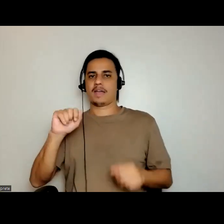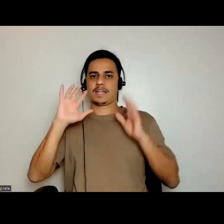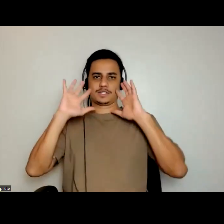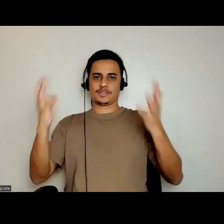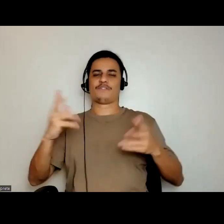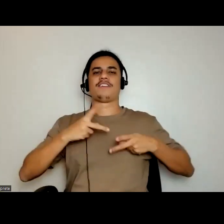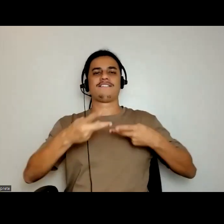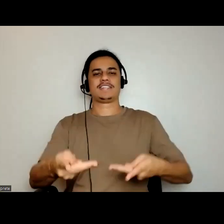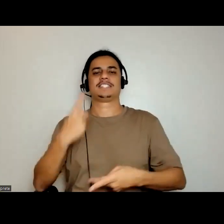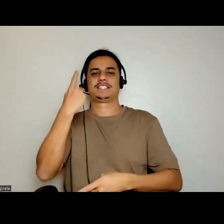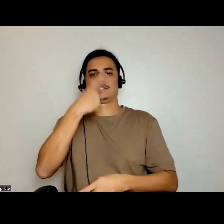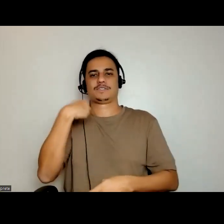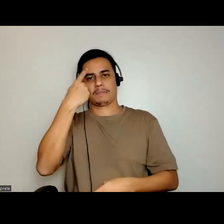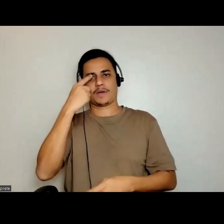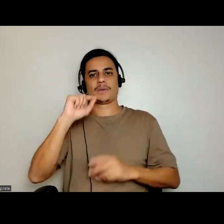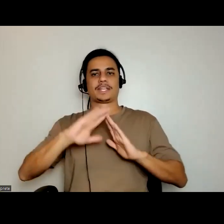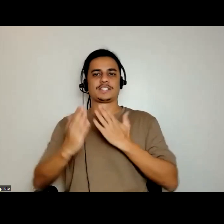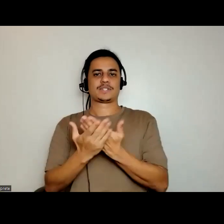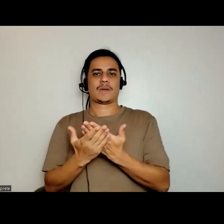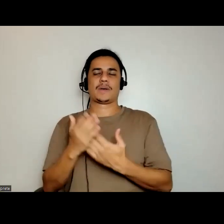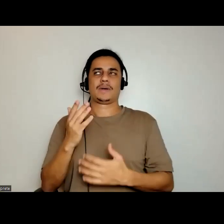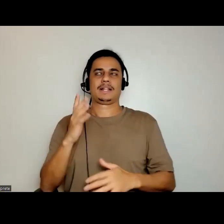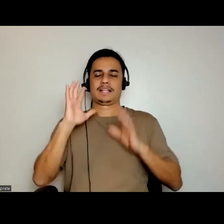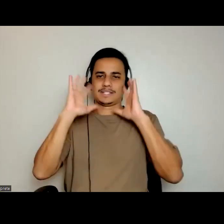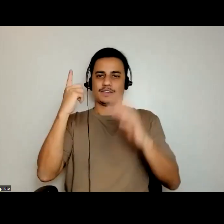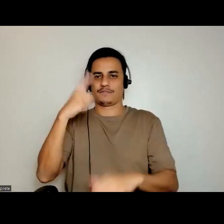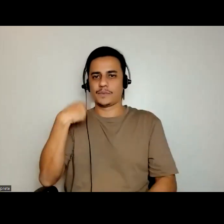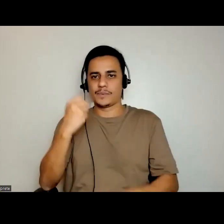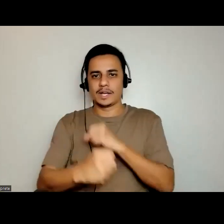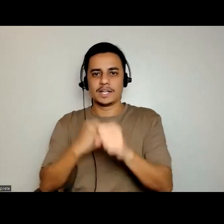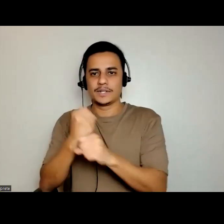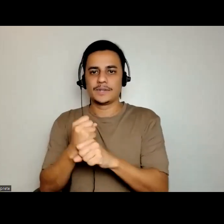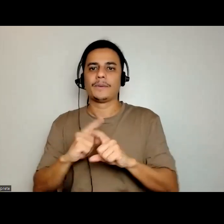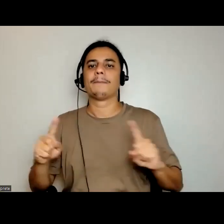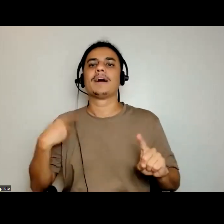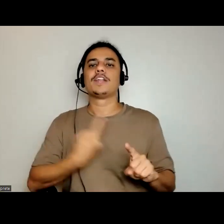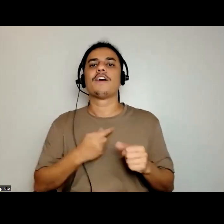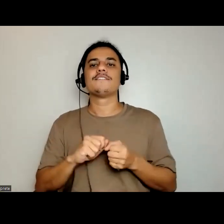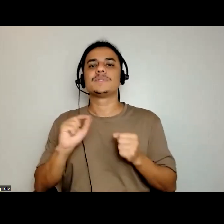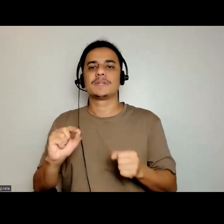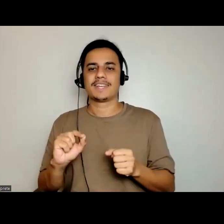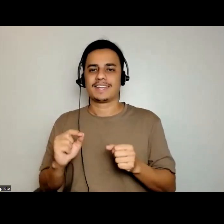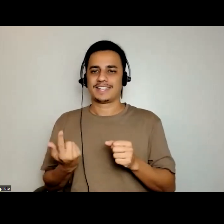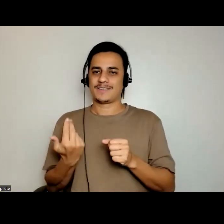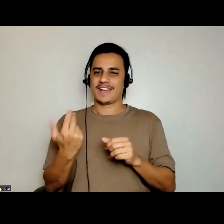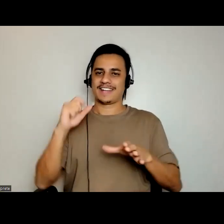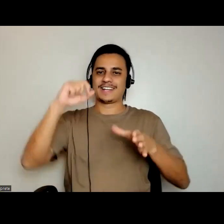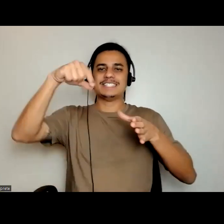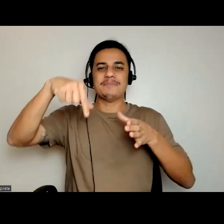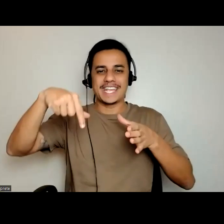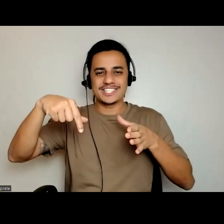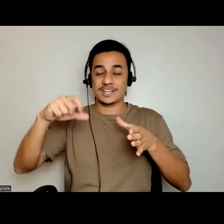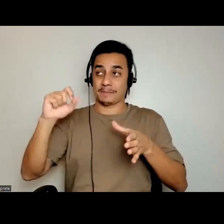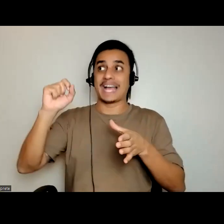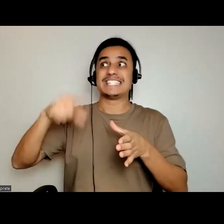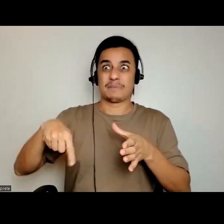hora o que a escola não resolve em um ano. Mas a gente faz o quê? Planta a semente, a semente da discórdia e